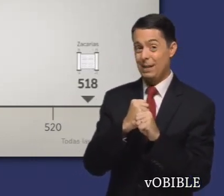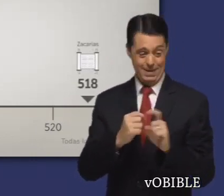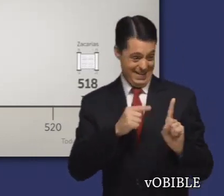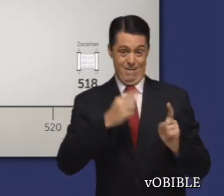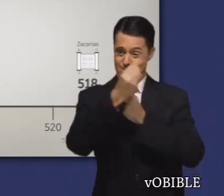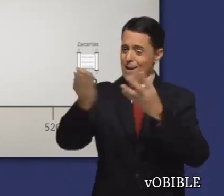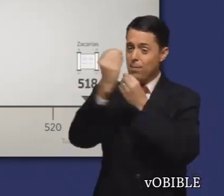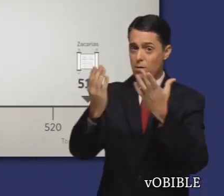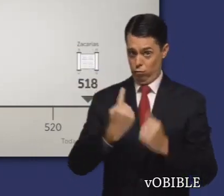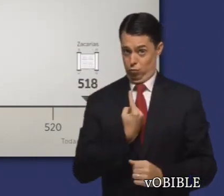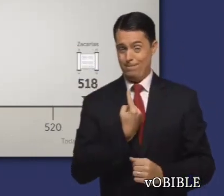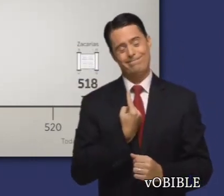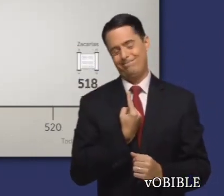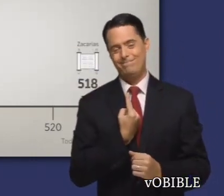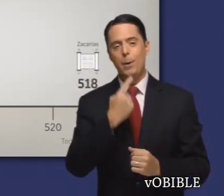518.